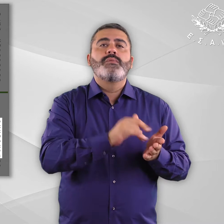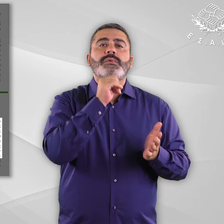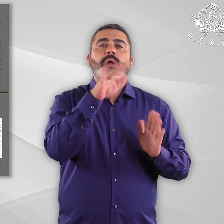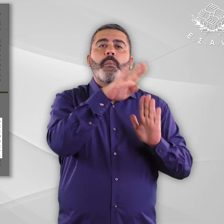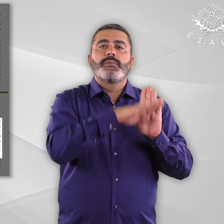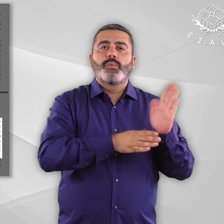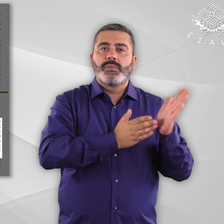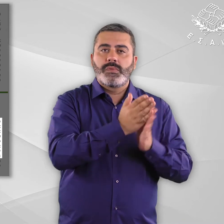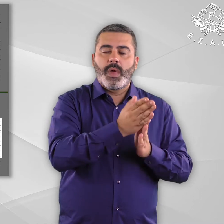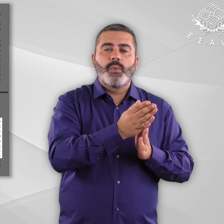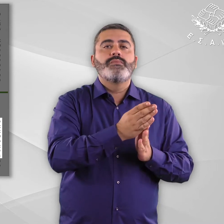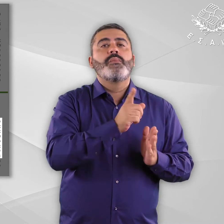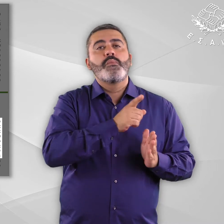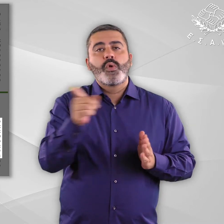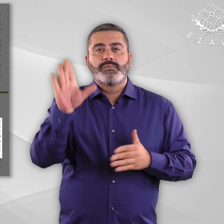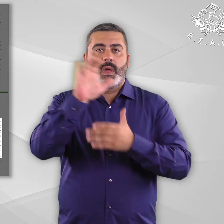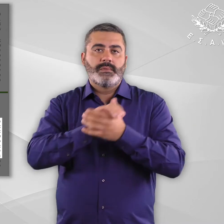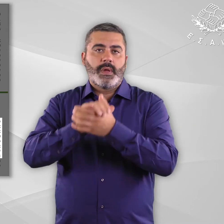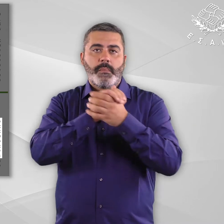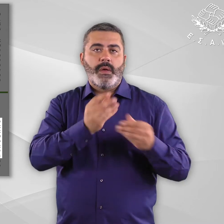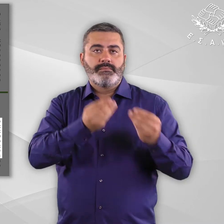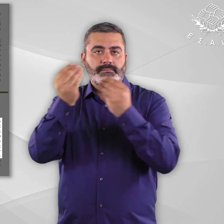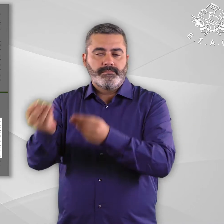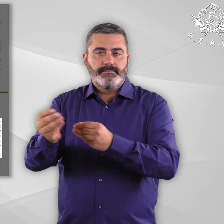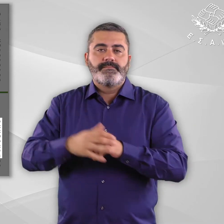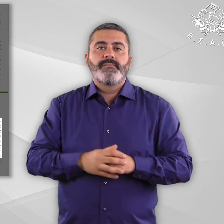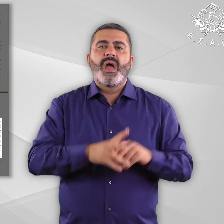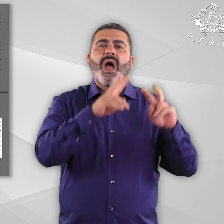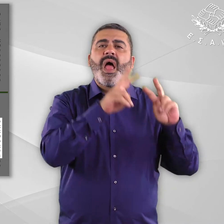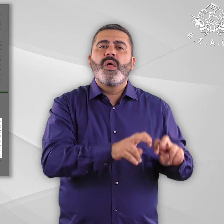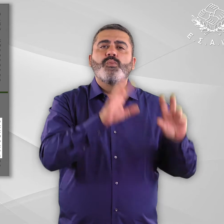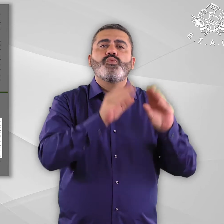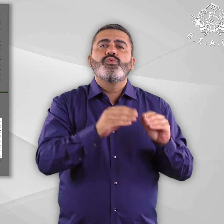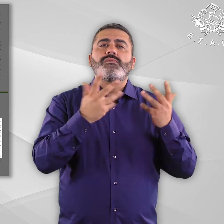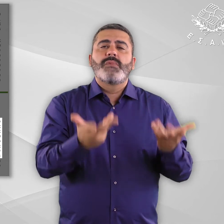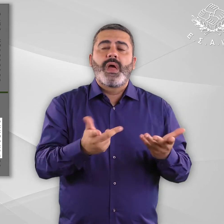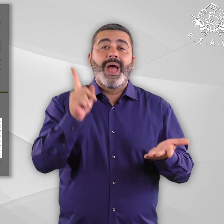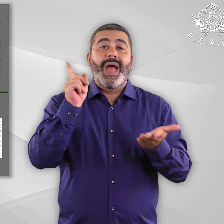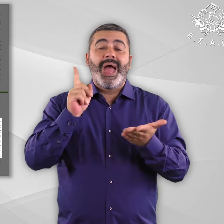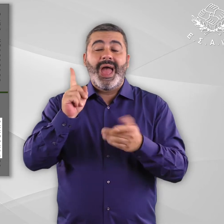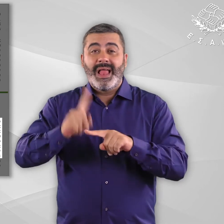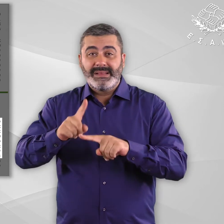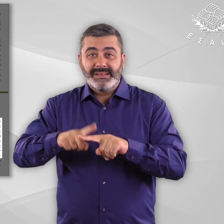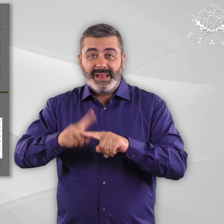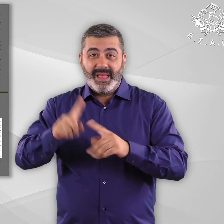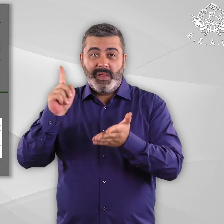Δικαίου για Λογαριασμό της ΕΣΑΜΕΑ και αφορούσε στον έλεγχο της συμβατότητας της ελληνικής νομοθεσίας με τη Σύμβαση των ΙΕΙ για τα